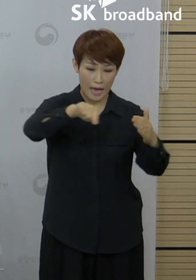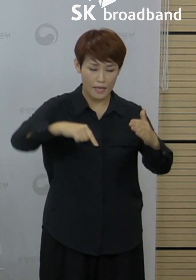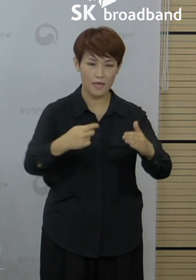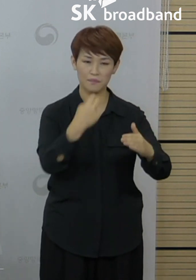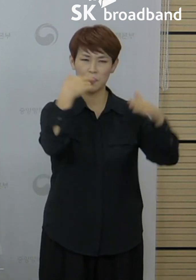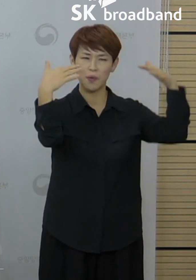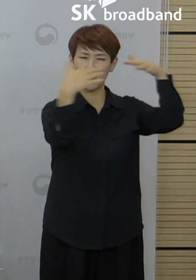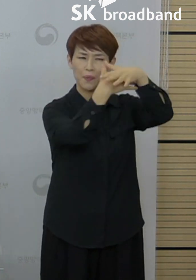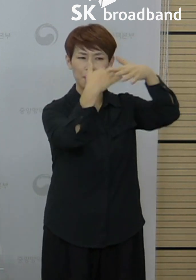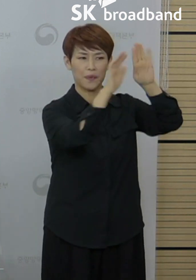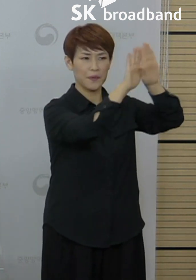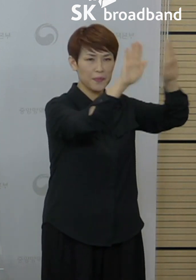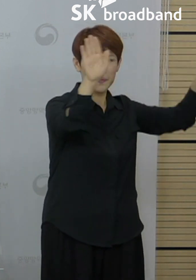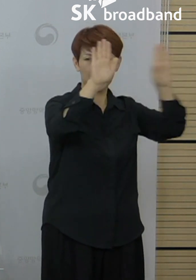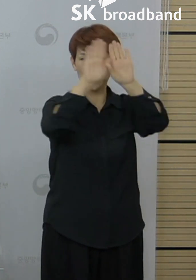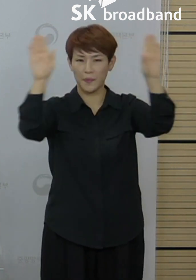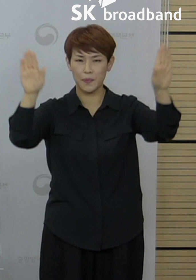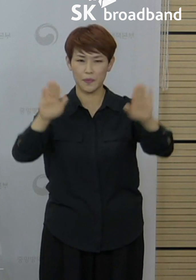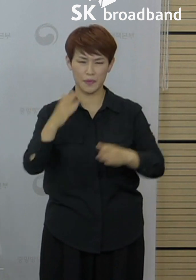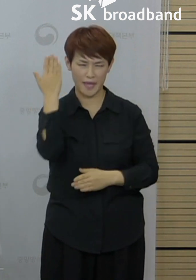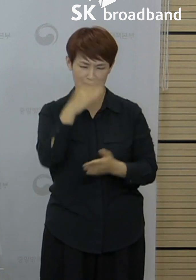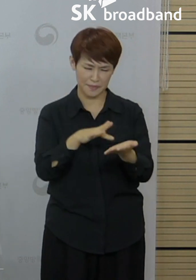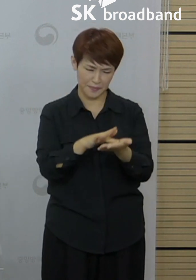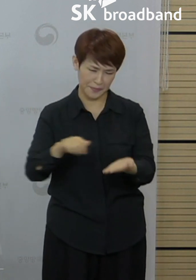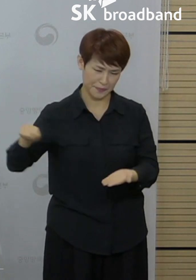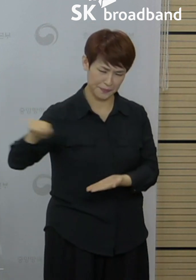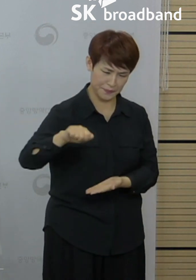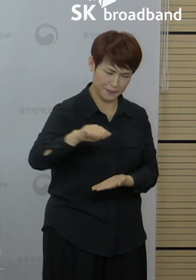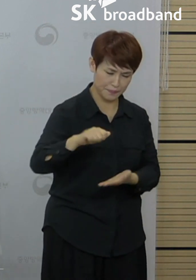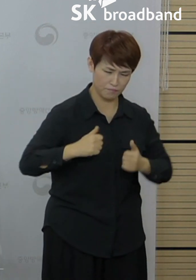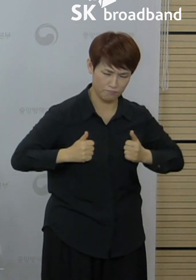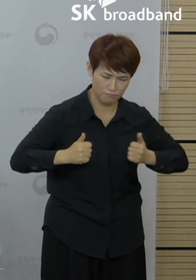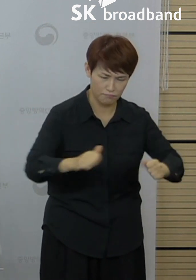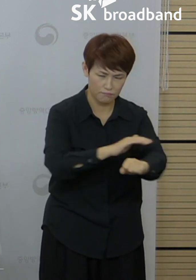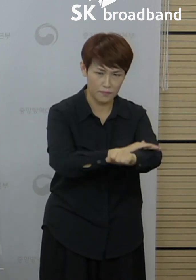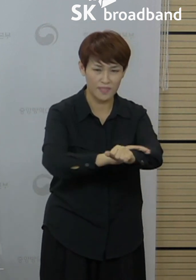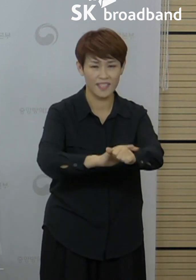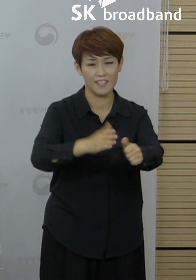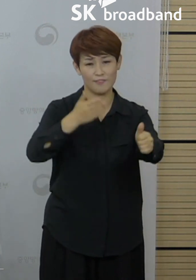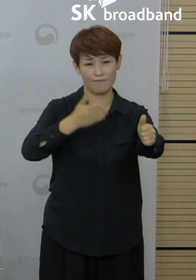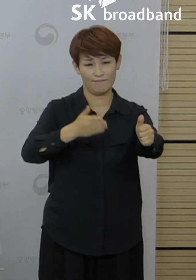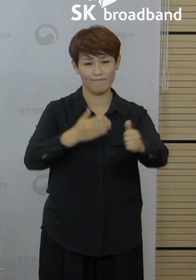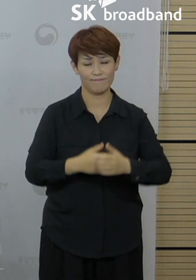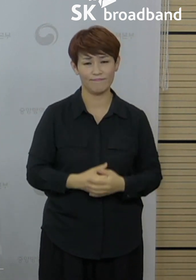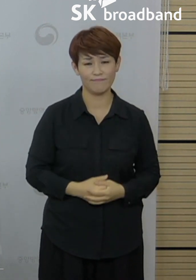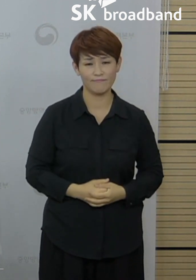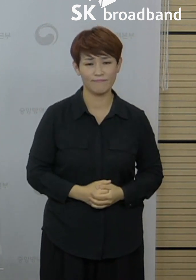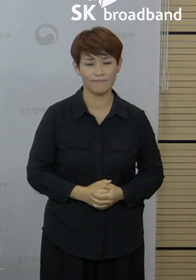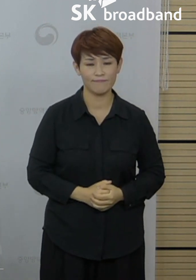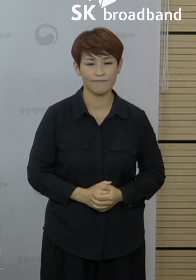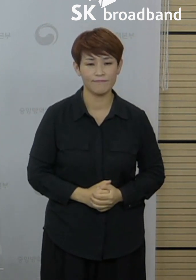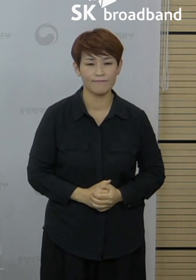일상에서의 방역수칙 준수도 충실히 실천해 주실 것을 당부드리겠습니다.